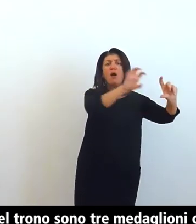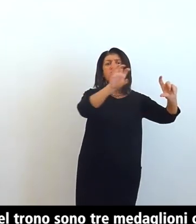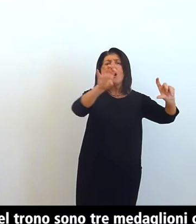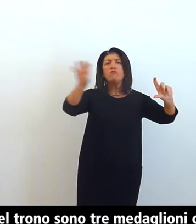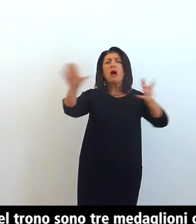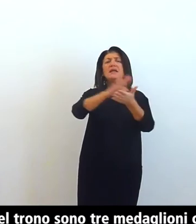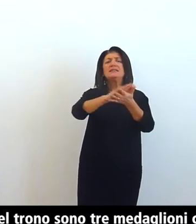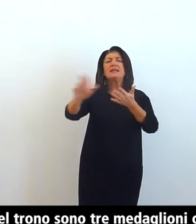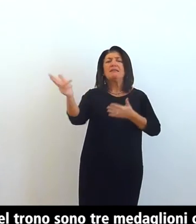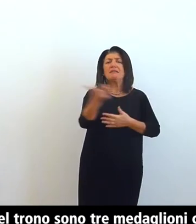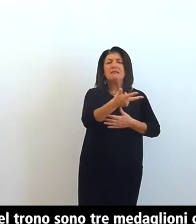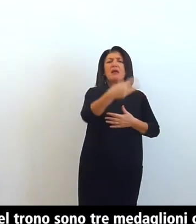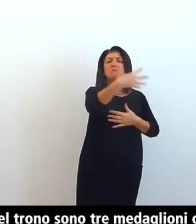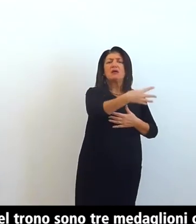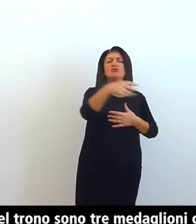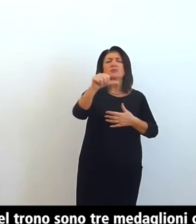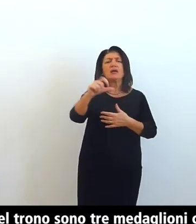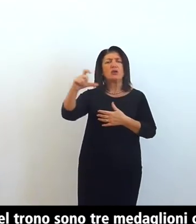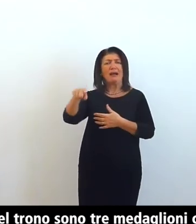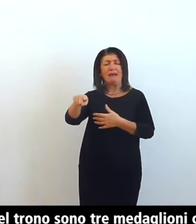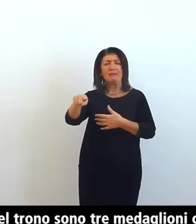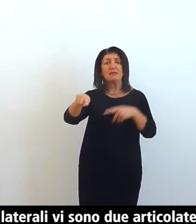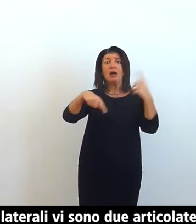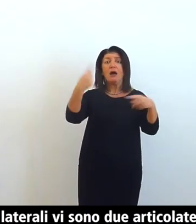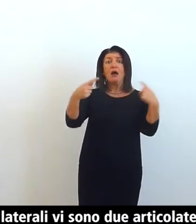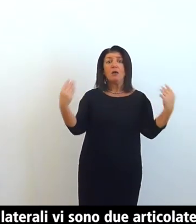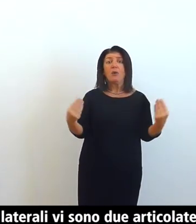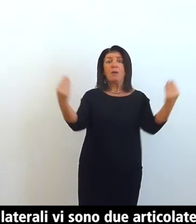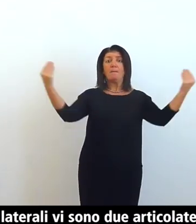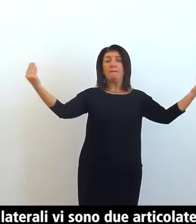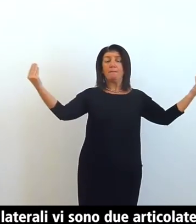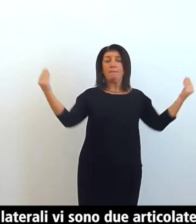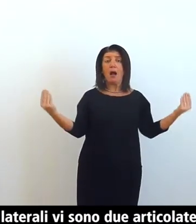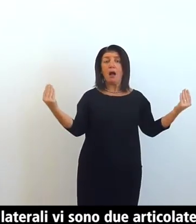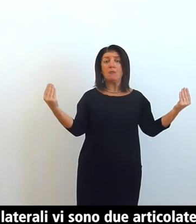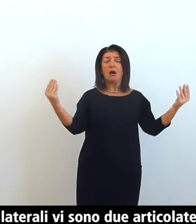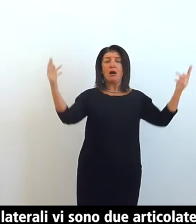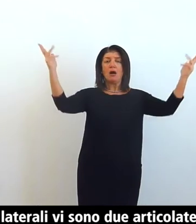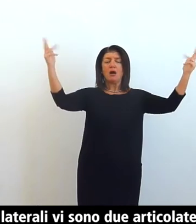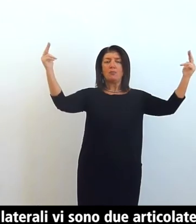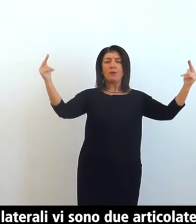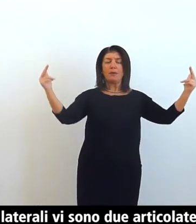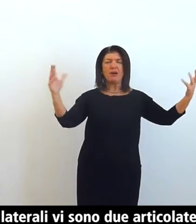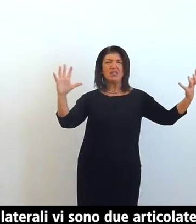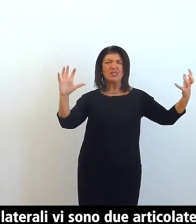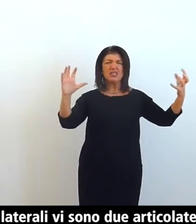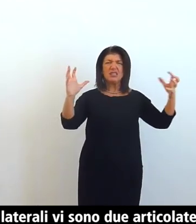nelle porzioni laterali vi sono due articolate architetture entro cui si svolgono due momenti